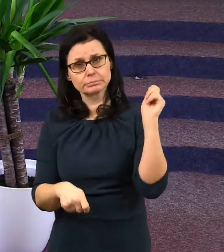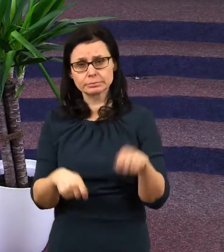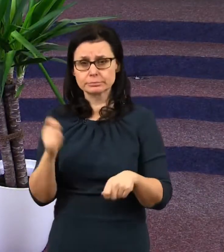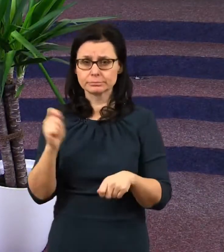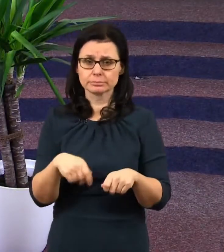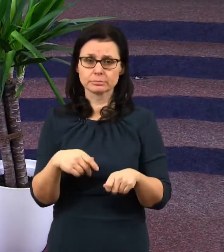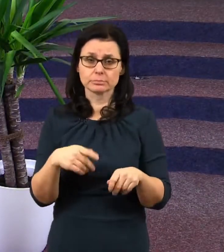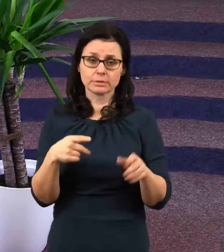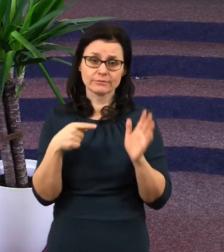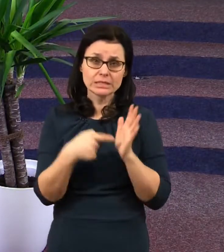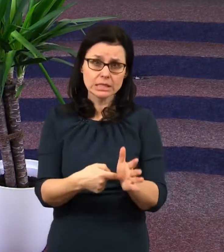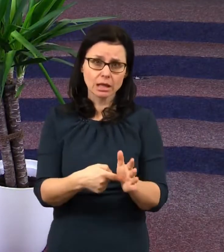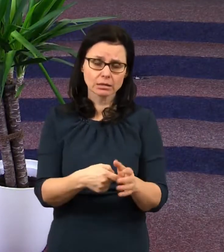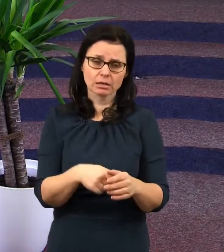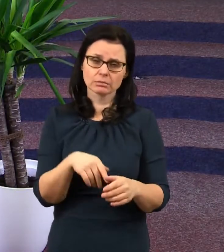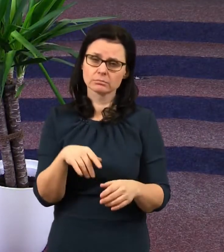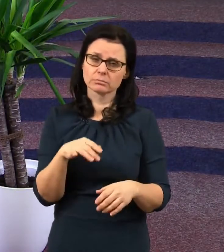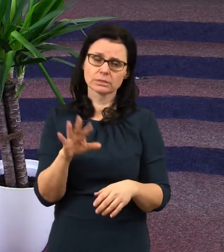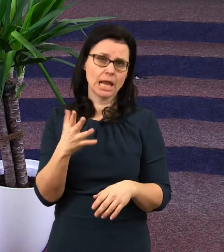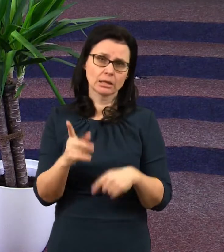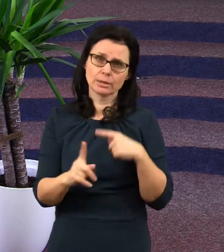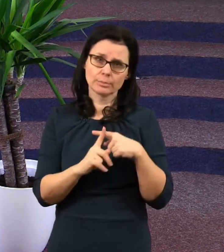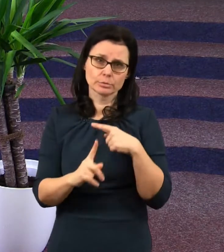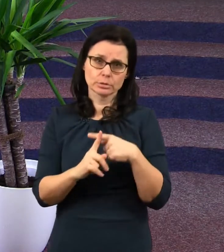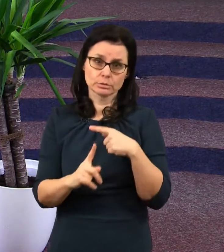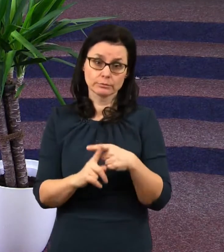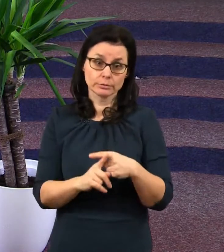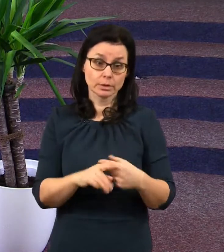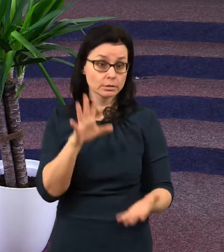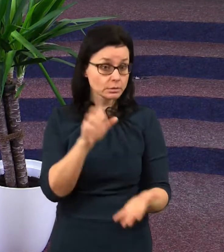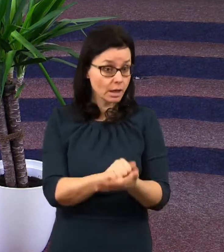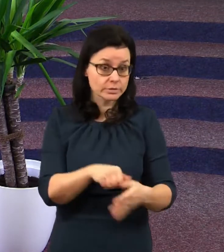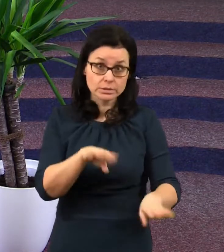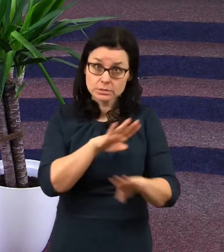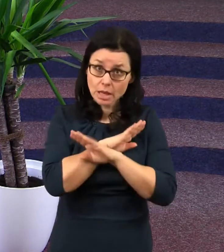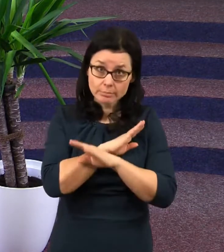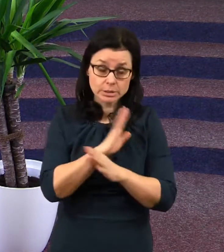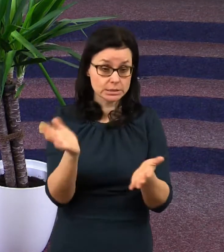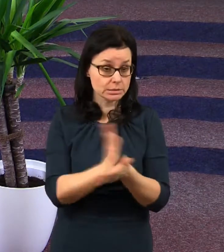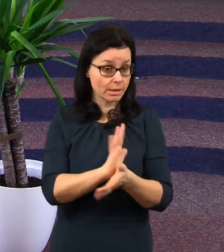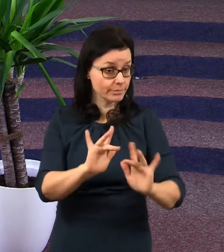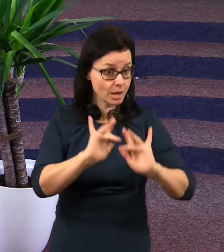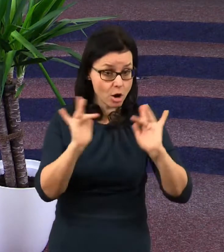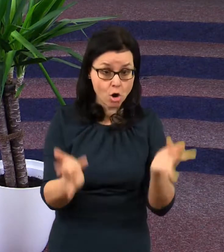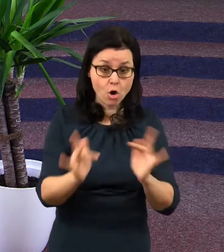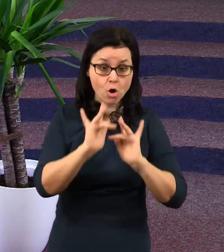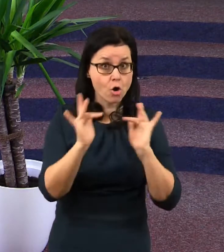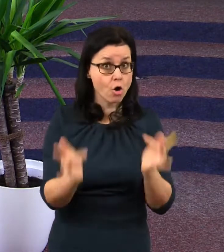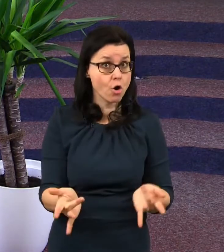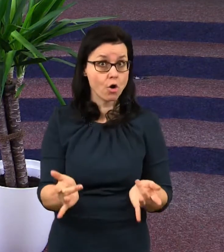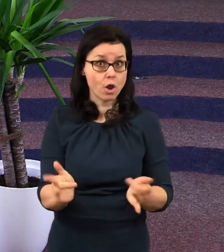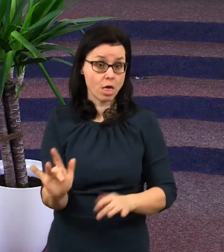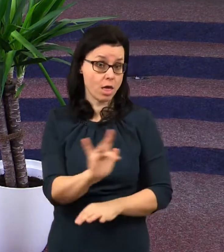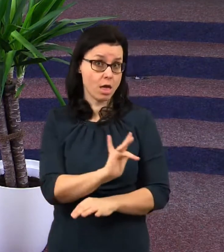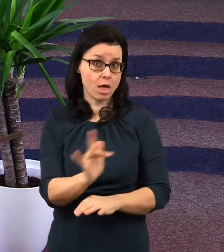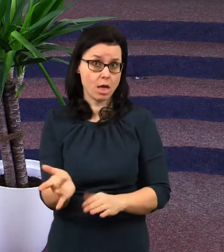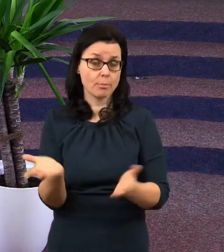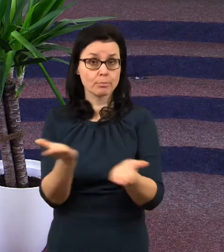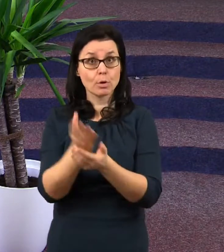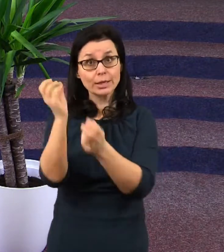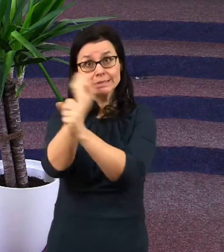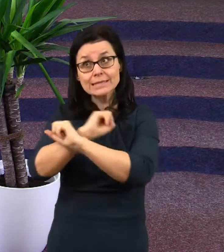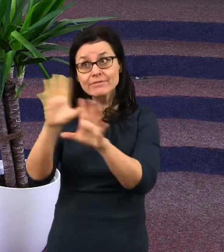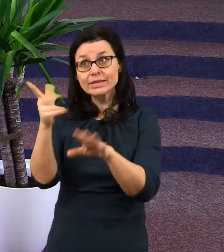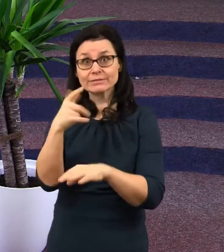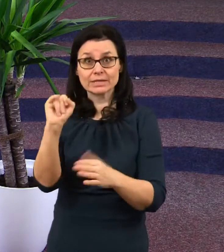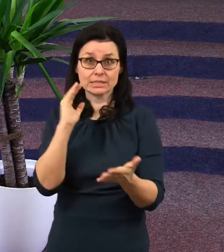pozitivního. Ano, bezbožní zemřou, naše země zůstane pustá a podle zjevení 20.